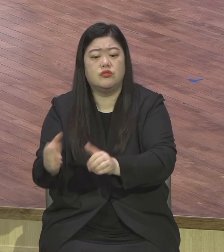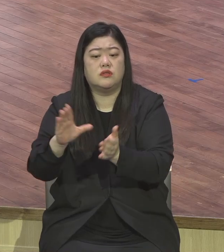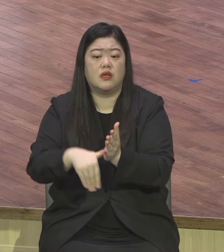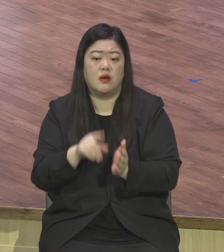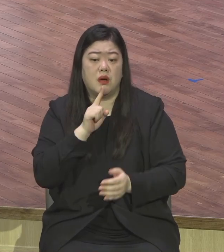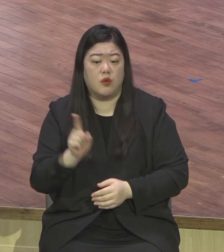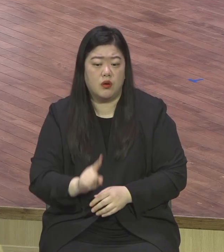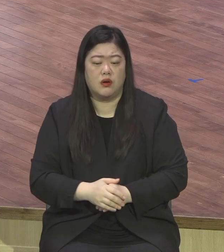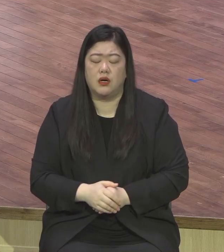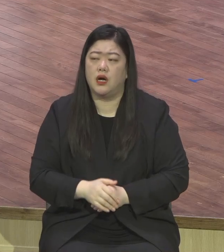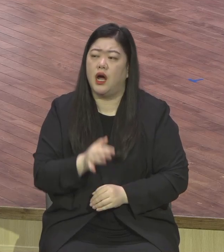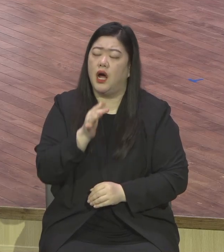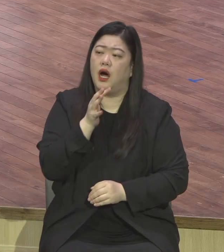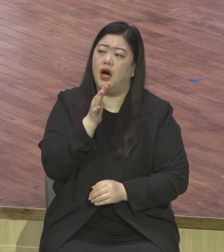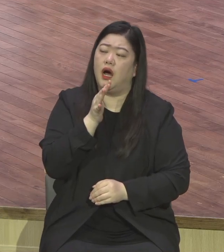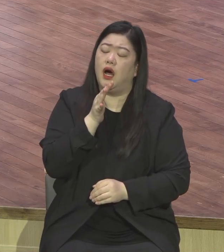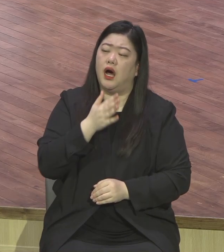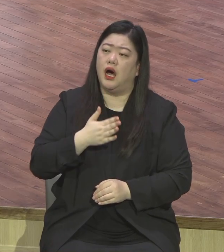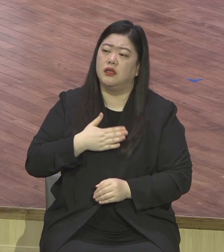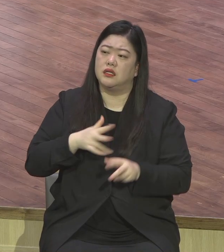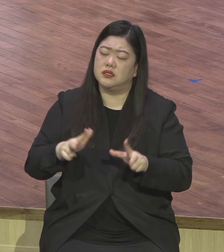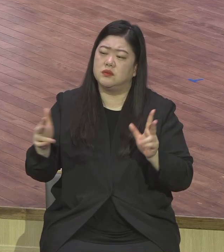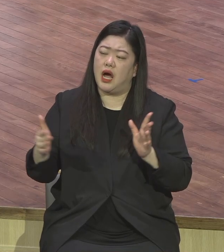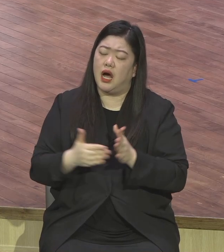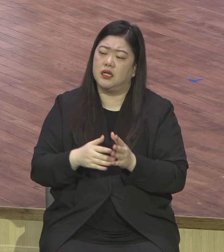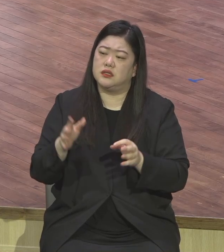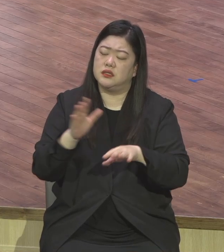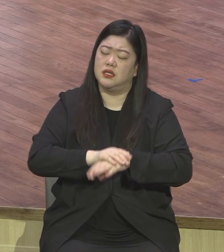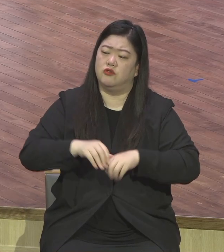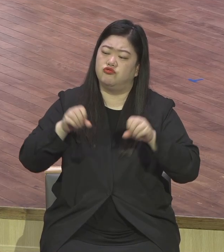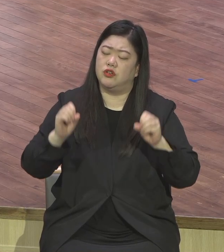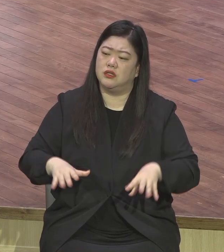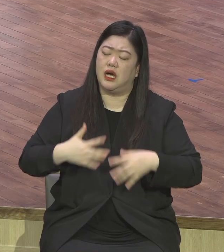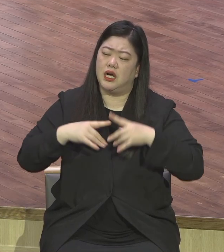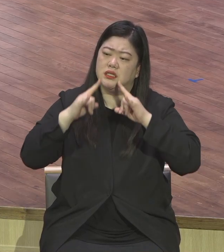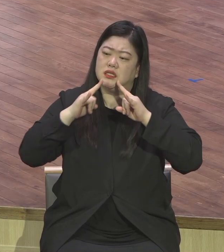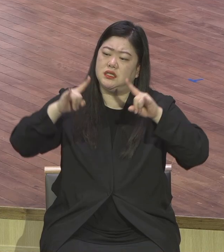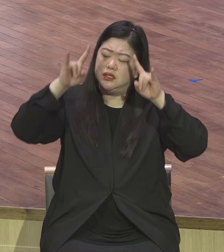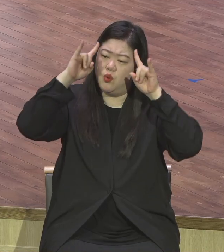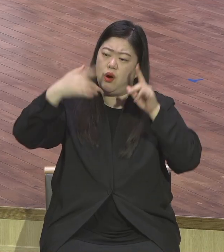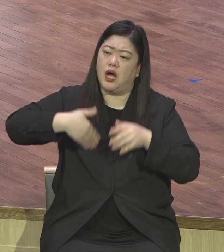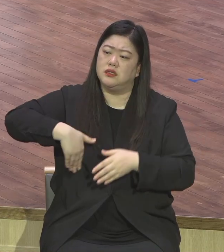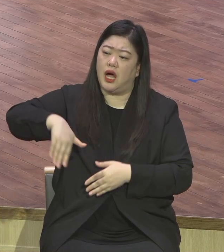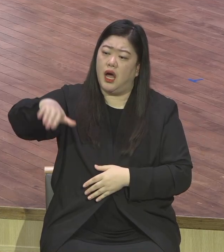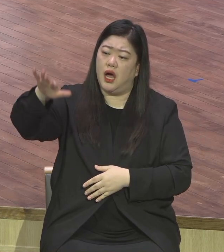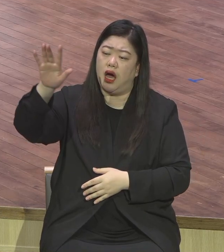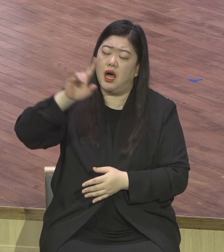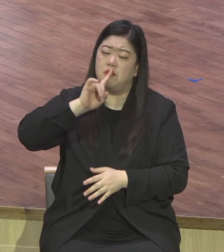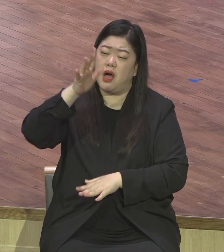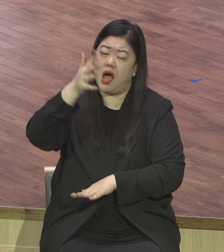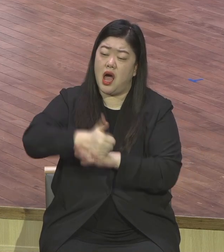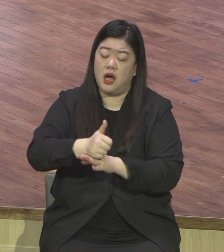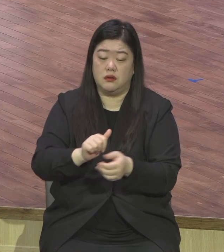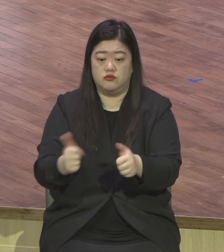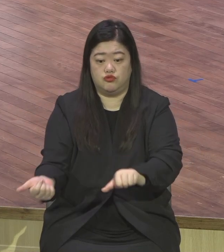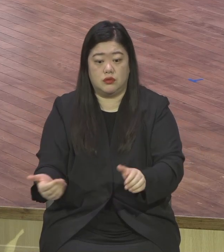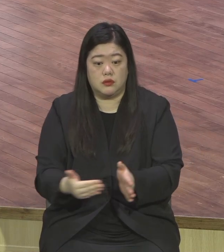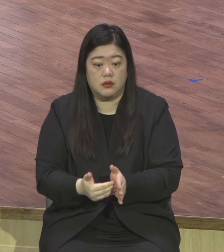지옥에 떨어진다. 영이 확 열려서 본 거예요. 지옥에 떨어진다. 떨어진다. 본인이 직접 말했다니까요.